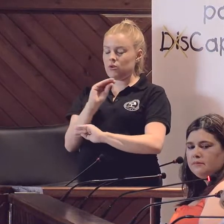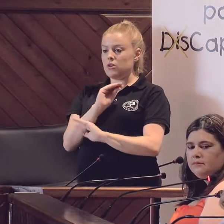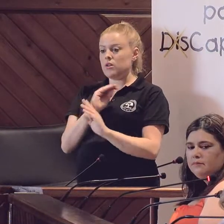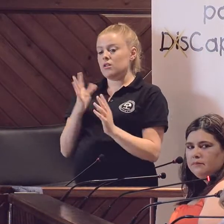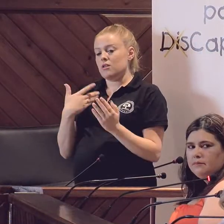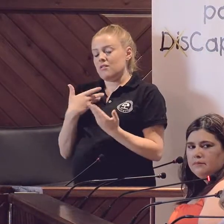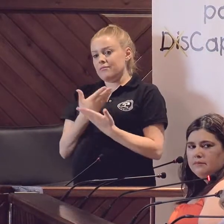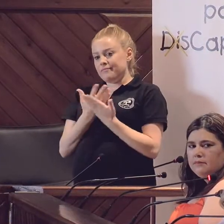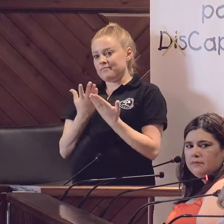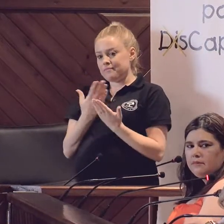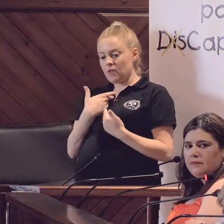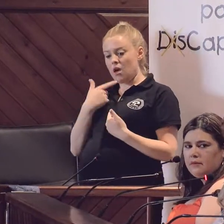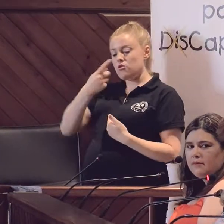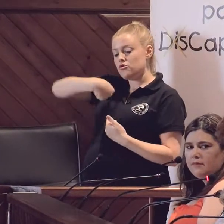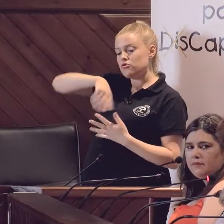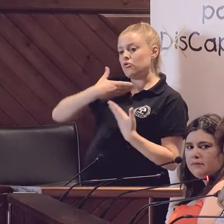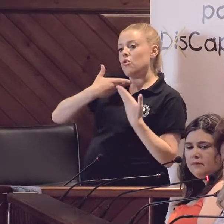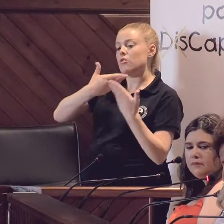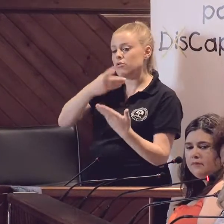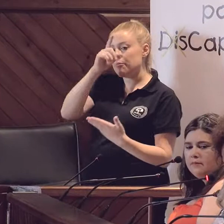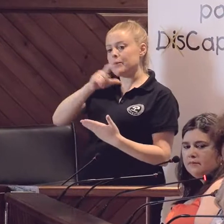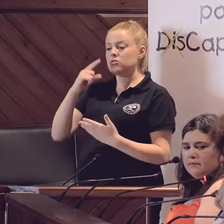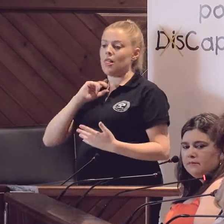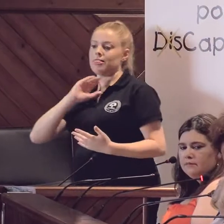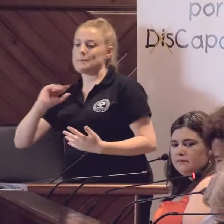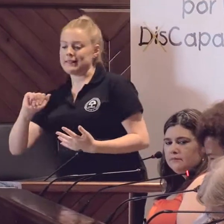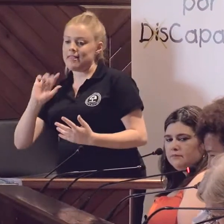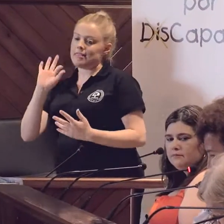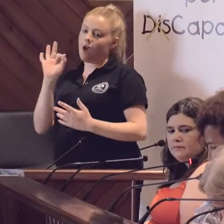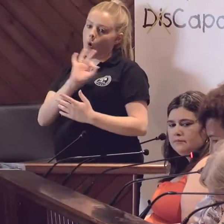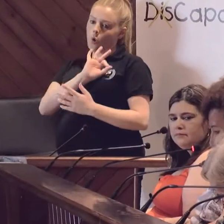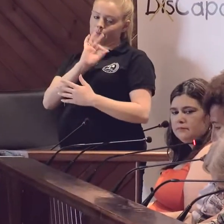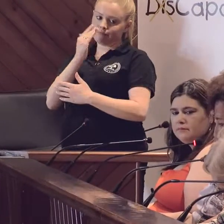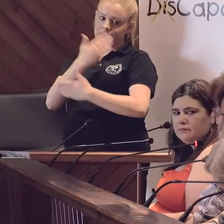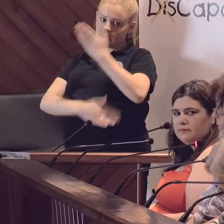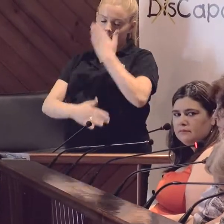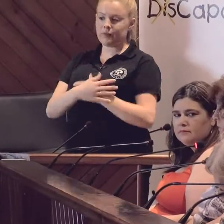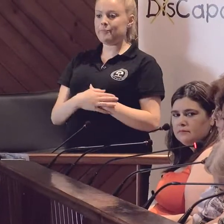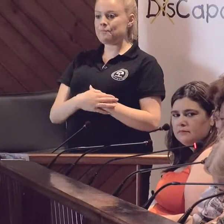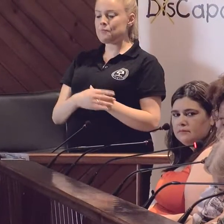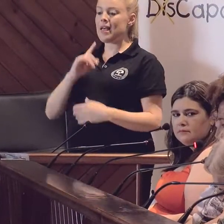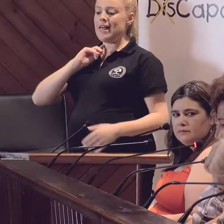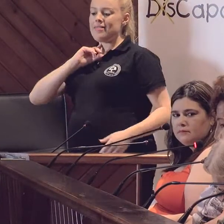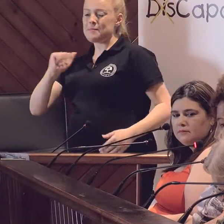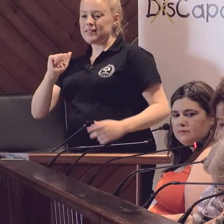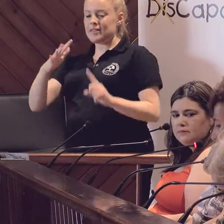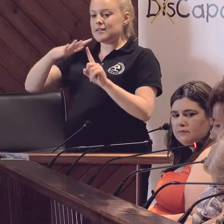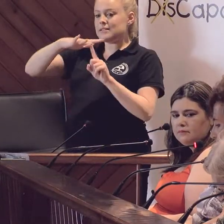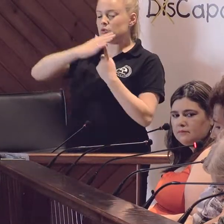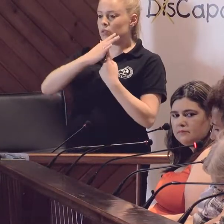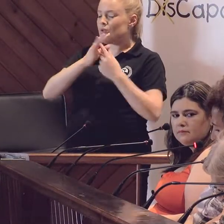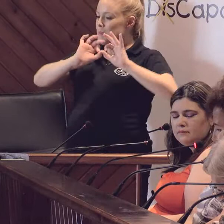personas en situación de dependencia o discapacidad. La dependencia es una situación